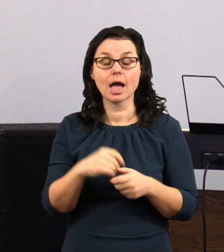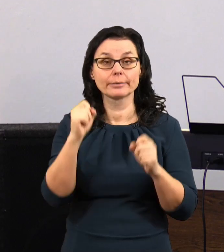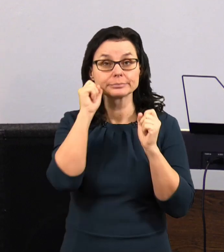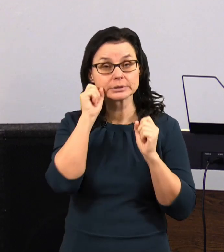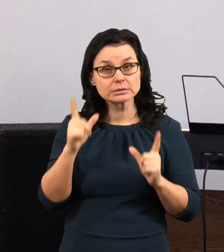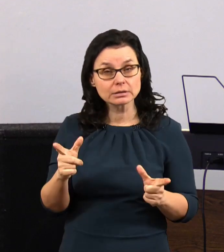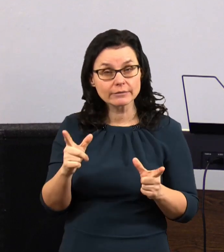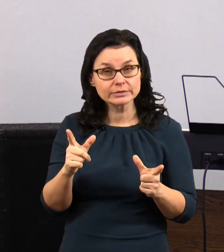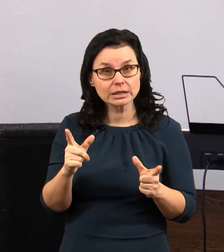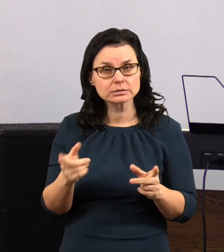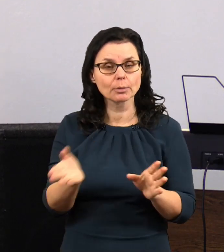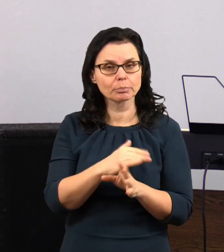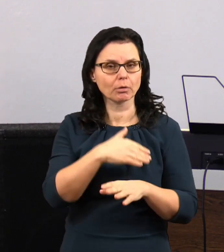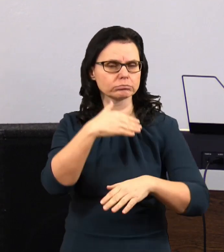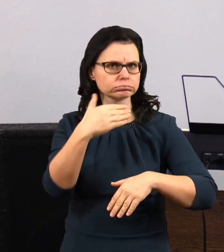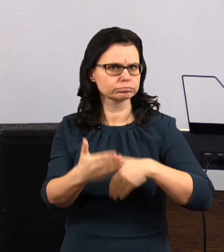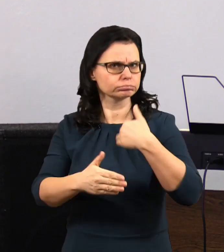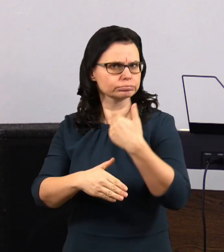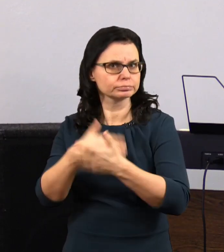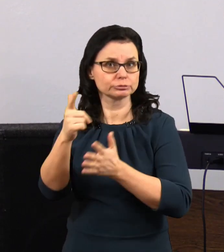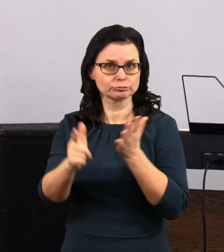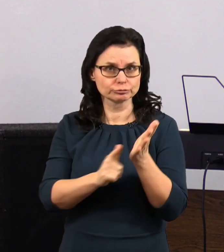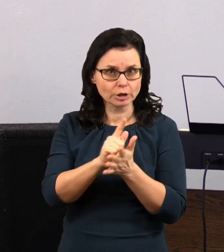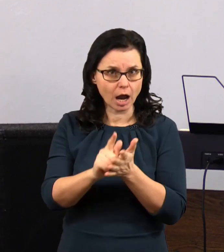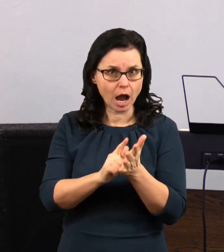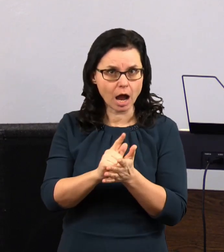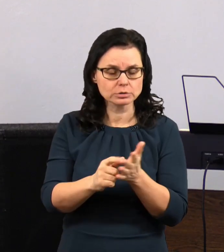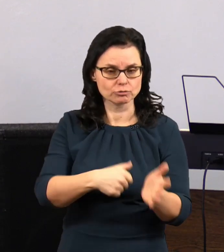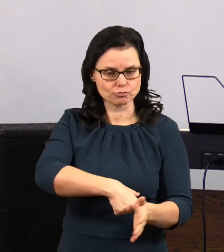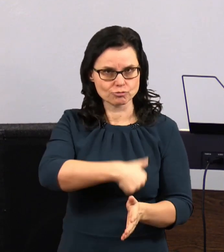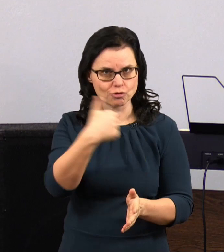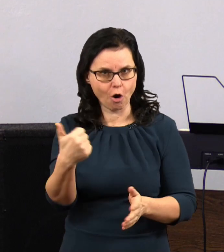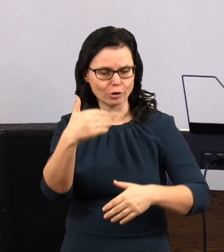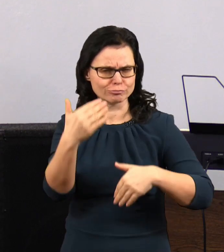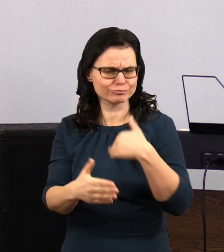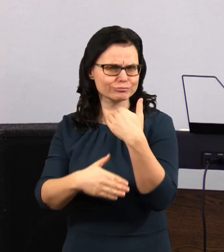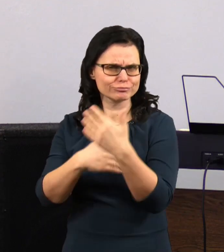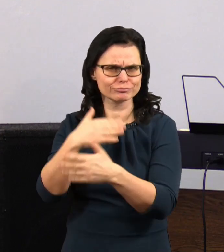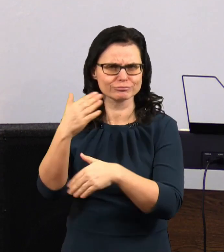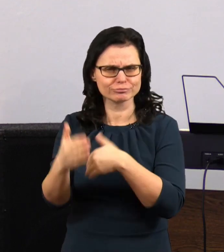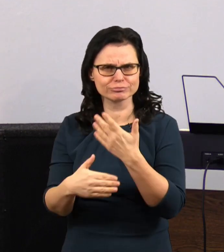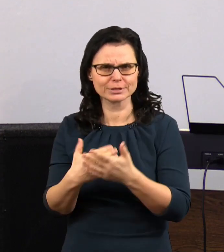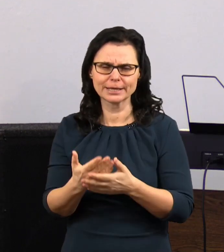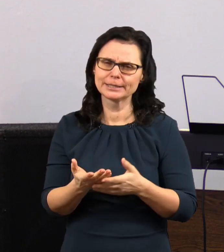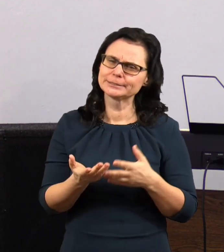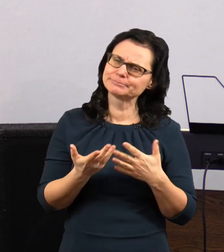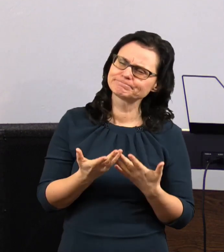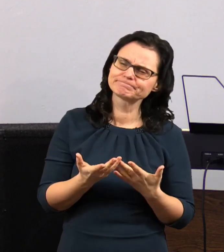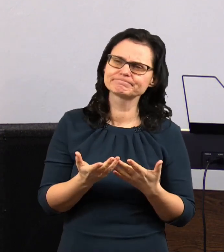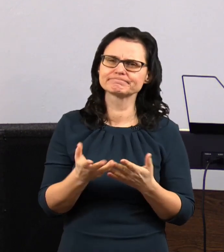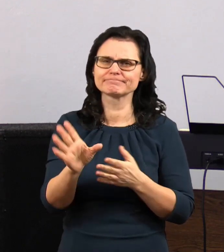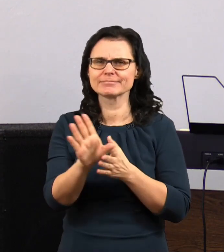si, děti, že po nějaké době, když plynul ten rok, tak jsme museli, tak jsme